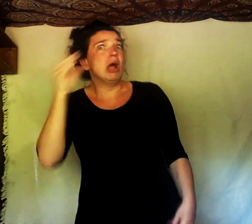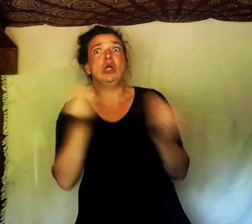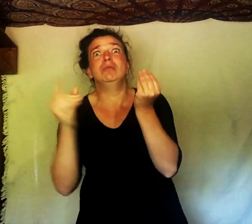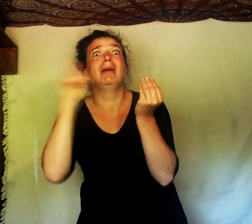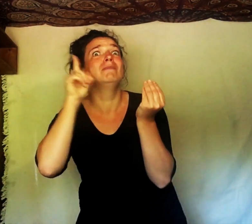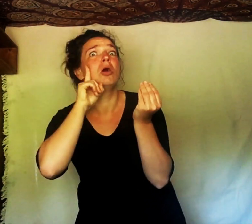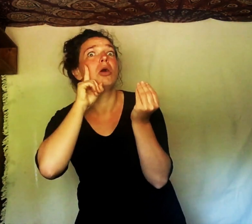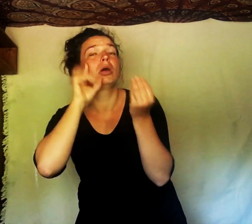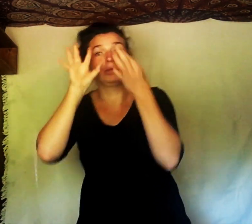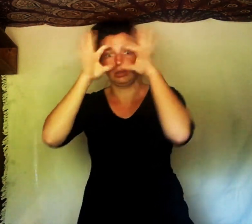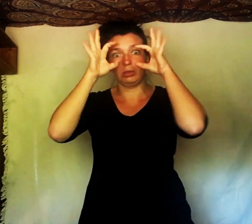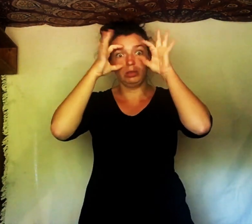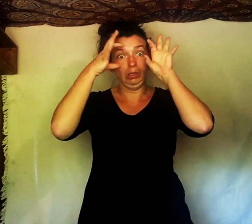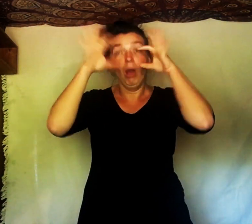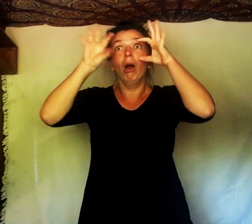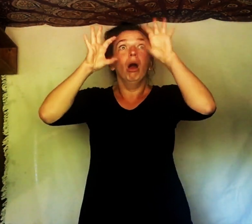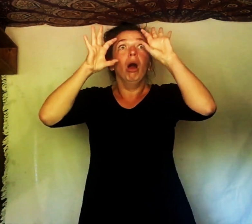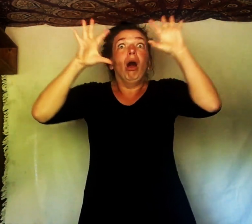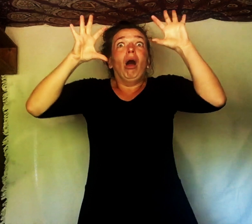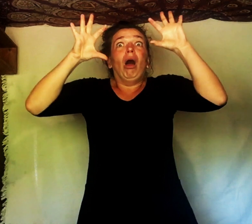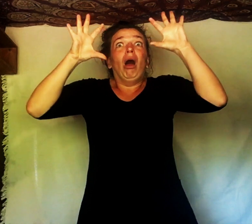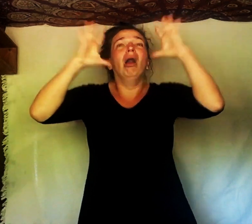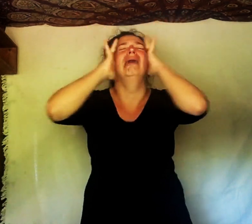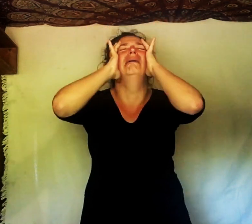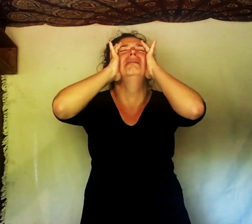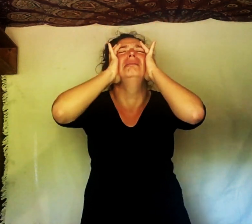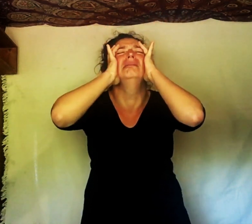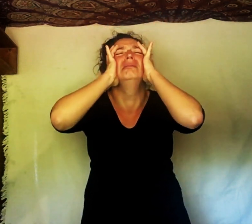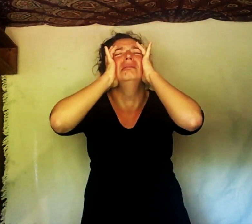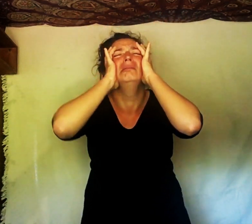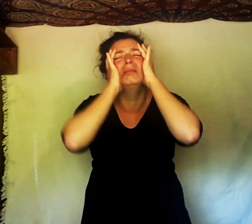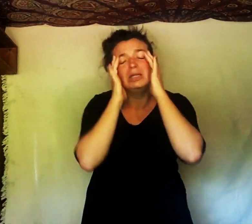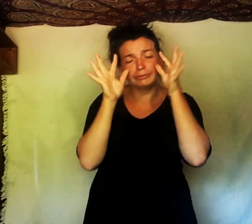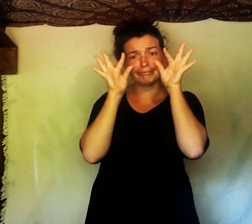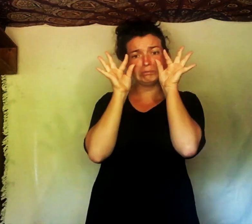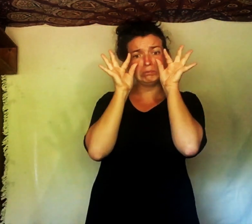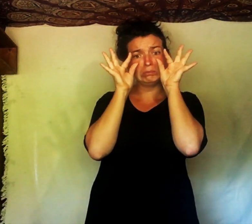« Où est maman ? » demanda Sarah. « Oh mon Dieu ! » dit Rémi.